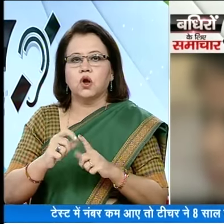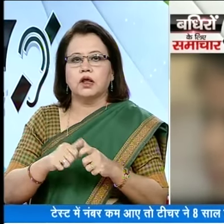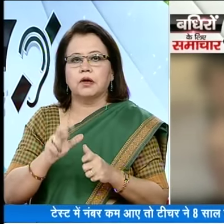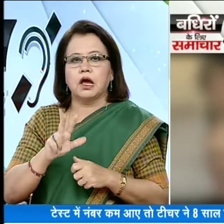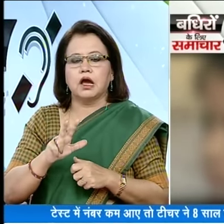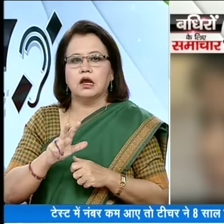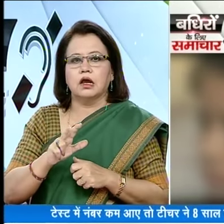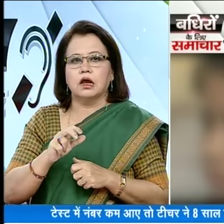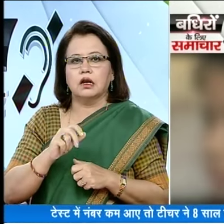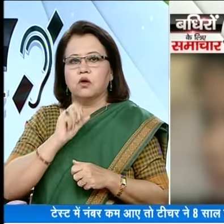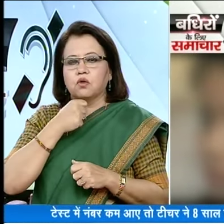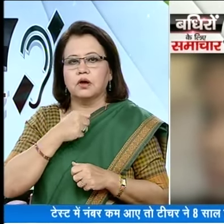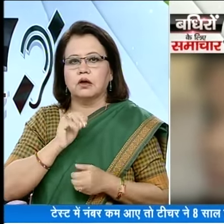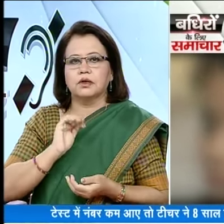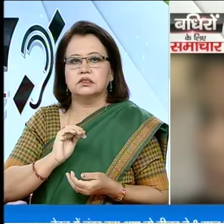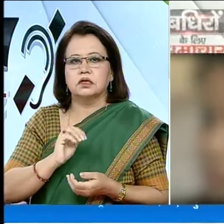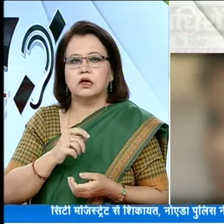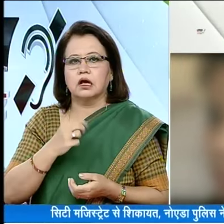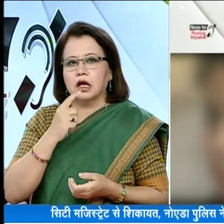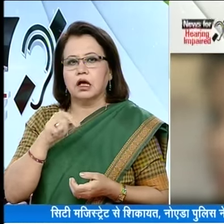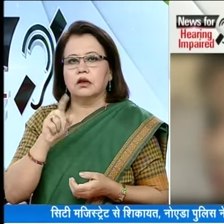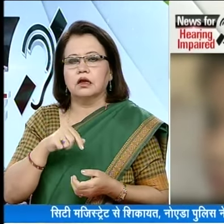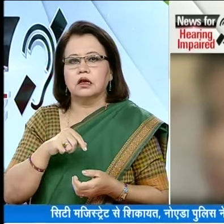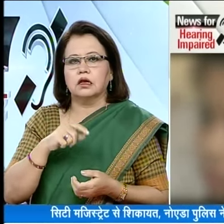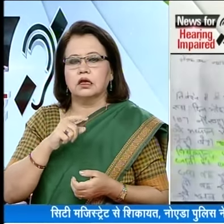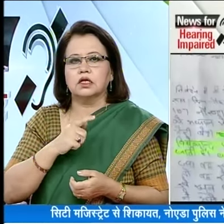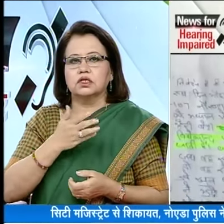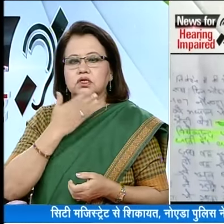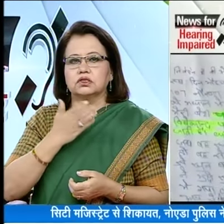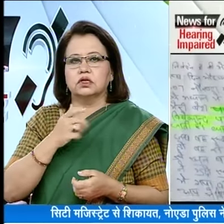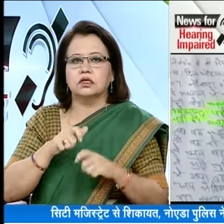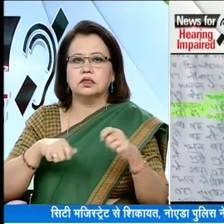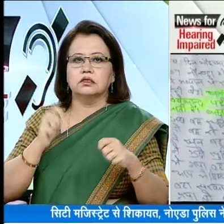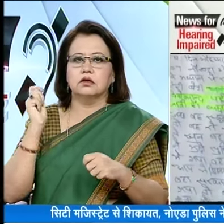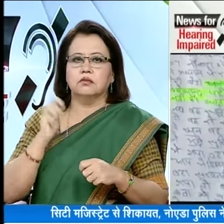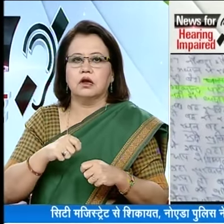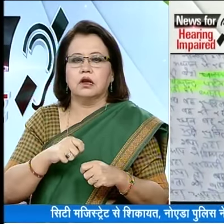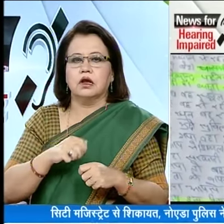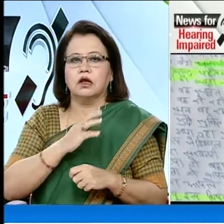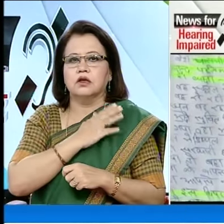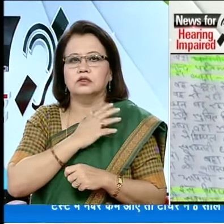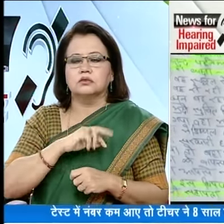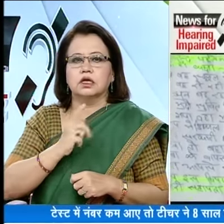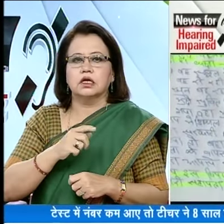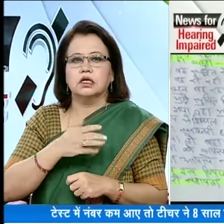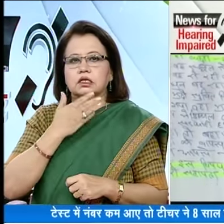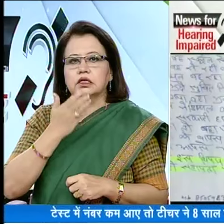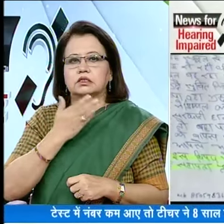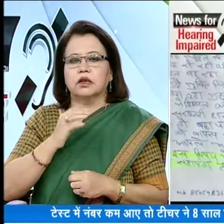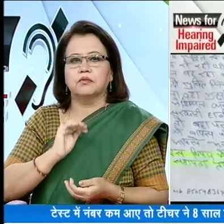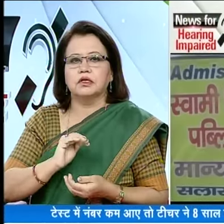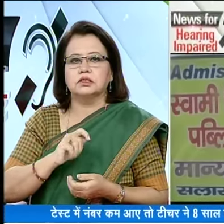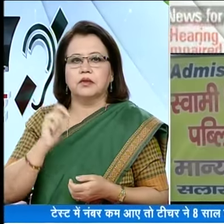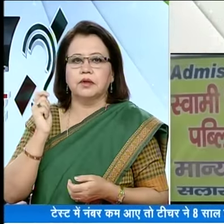नोईडा में एक आठ साल की बच्ची को मामली बात पर महिला टीचर ने छड़ी से खुब पीठा आरोप है कि टीचर ने